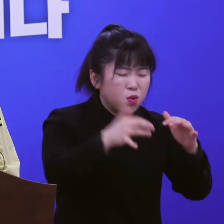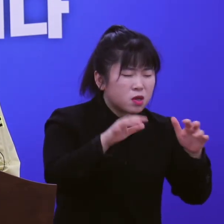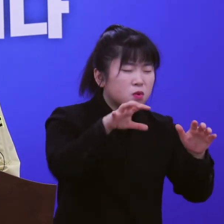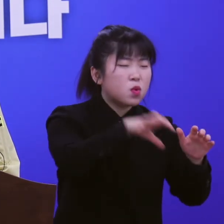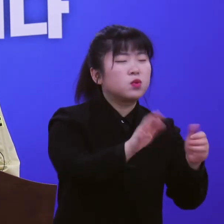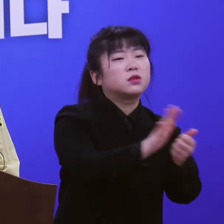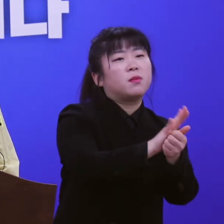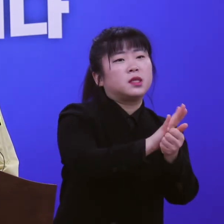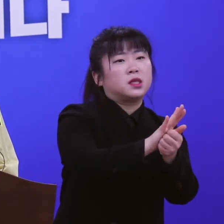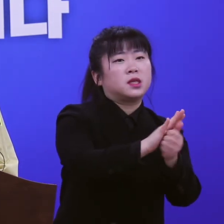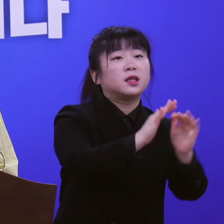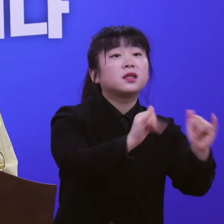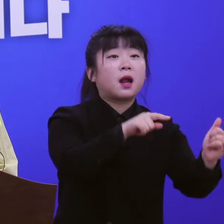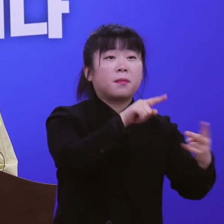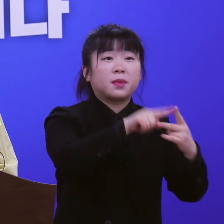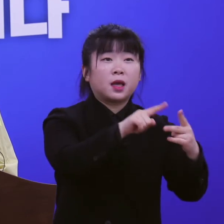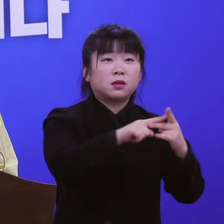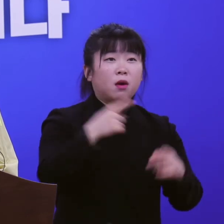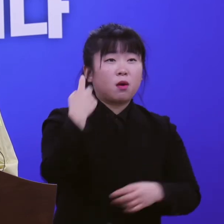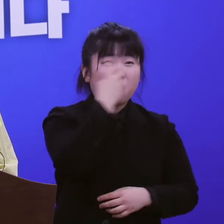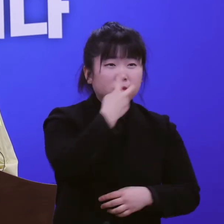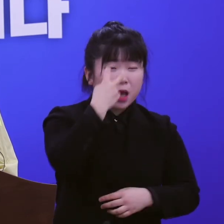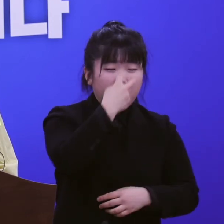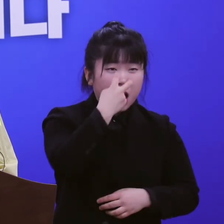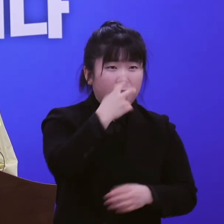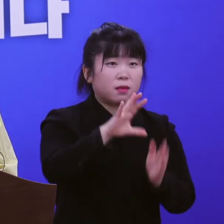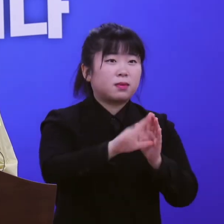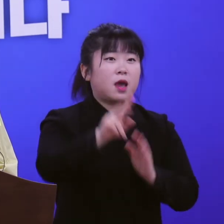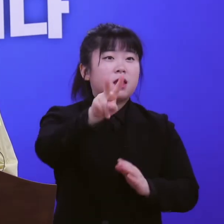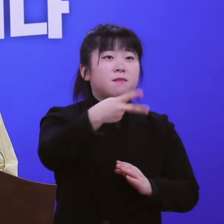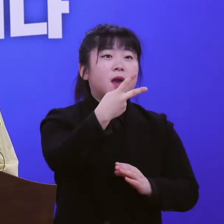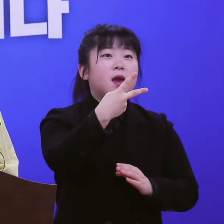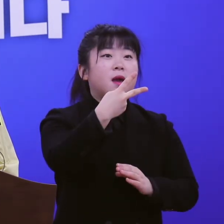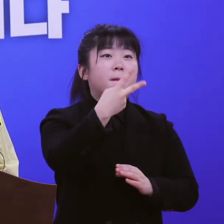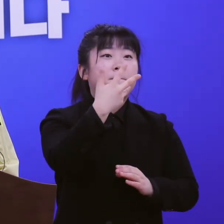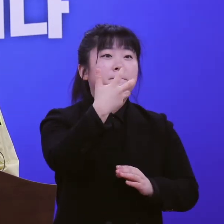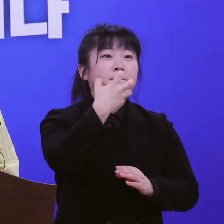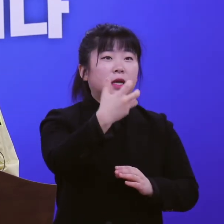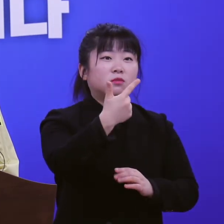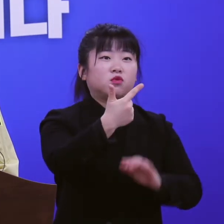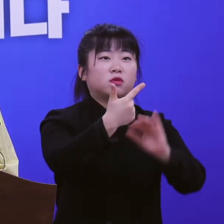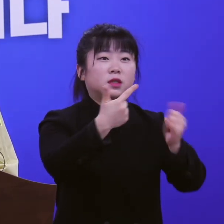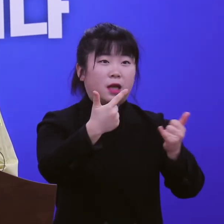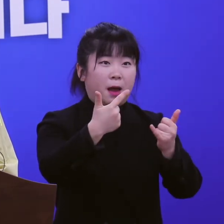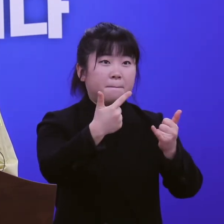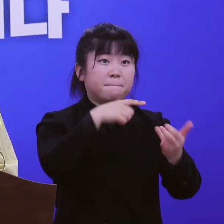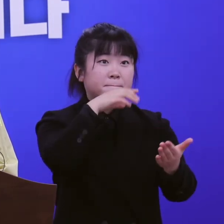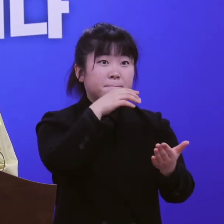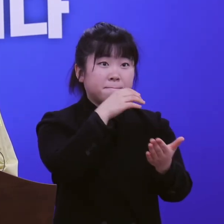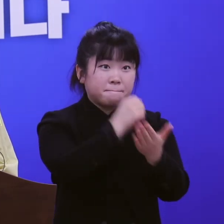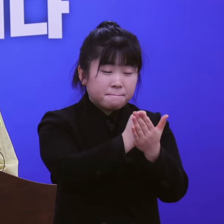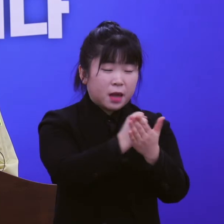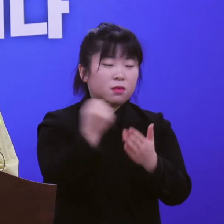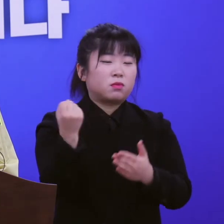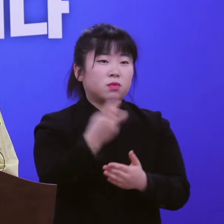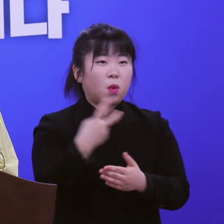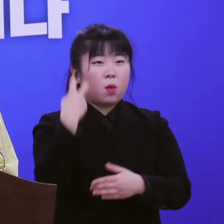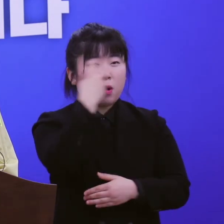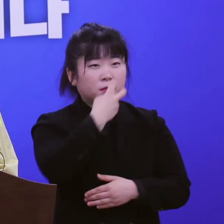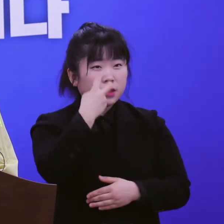진행하고 있습니다. 286명은 음성이고 검사 중 20명, 검사 예정이